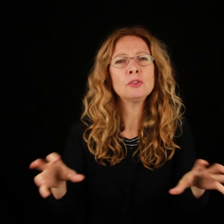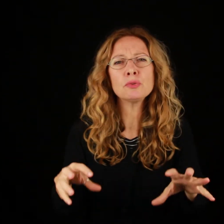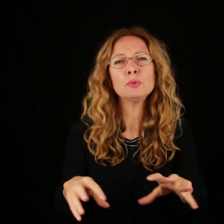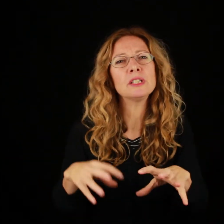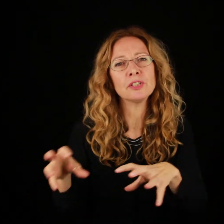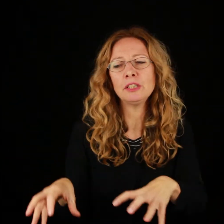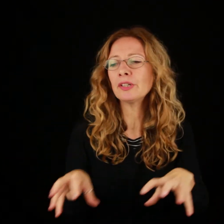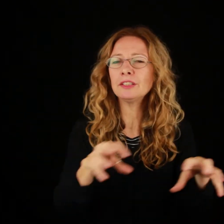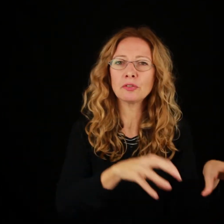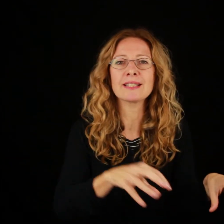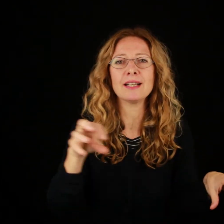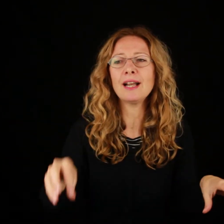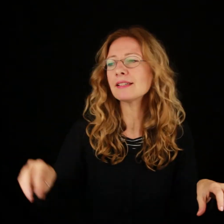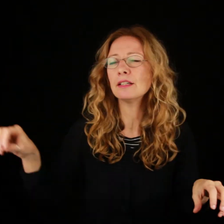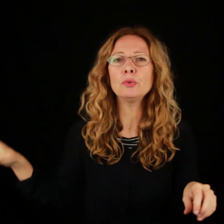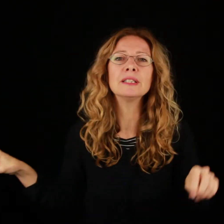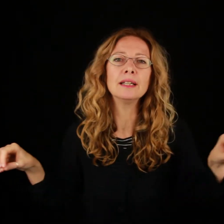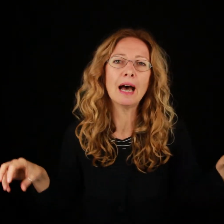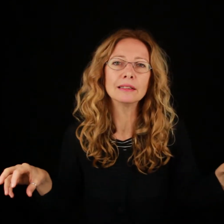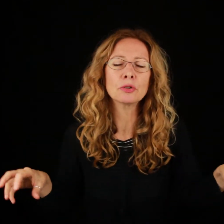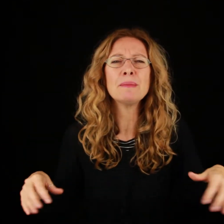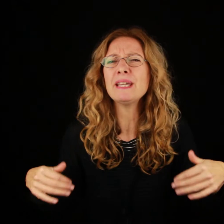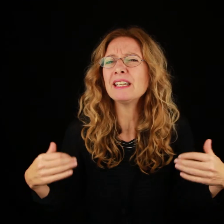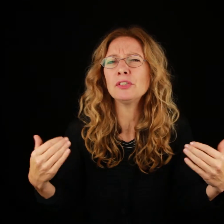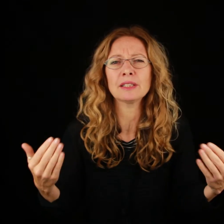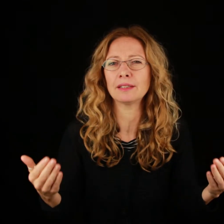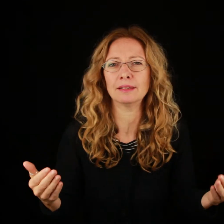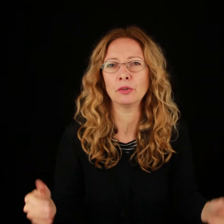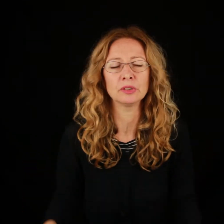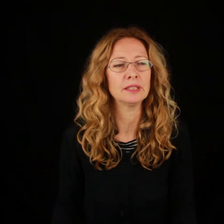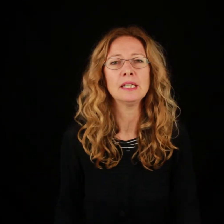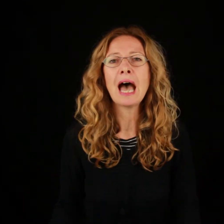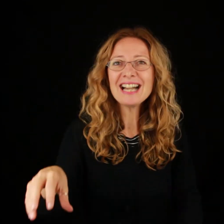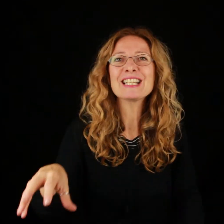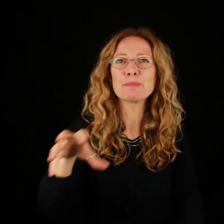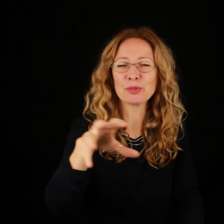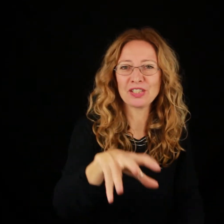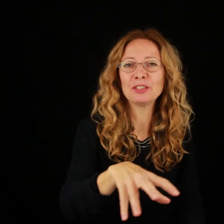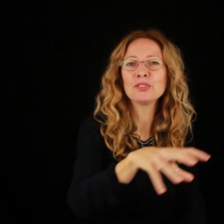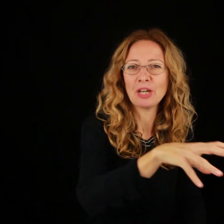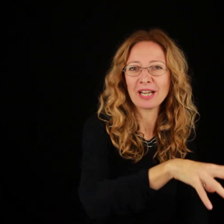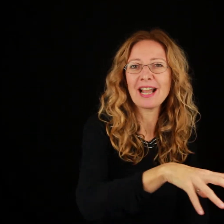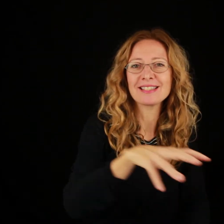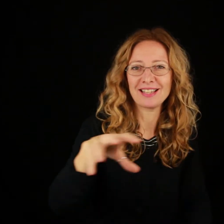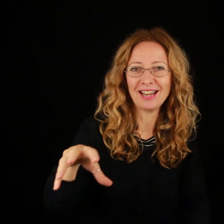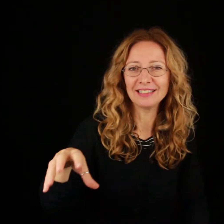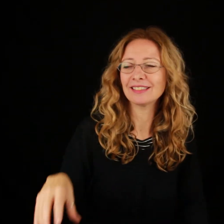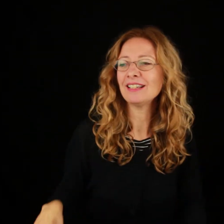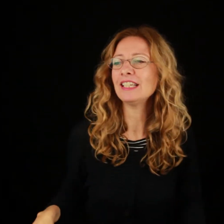consuetudine fra di loro è di trovarsi a casa dell'uno e dell'altro e bere fino a tardanotte, anche spostandosi da una casa all'altra e